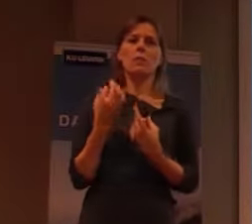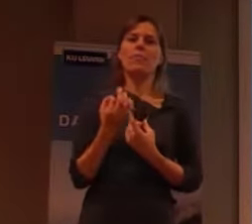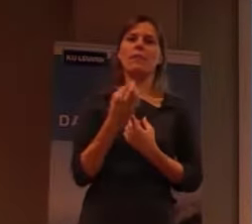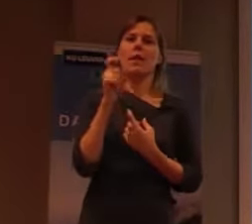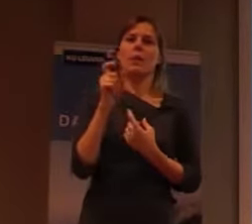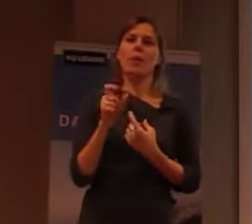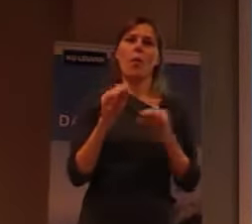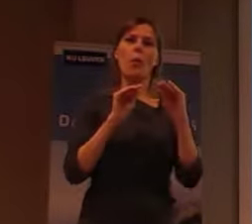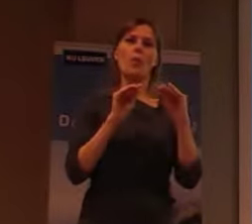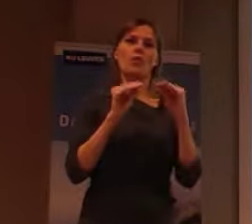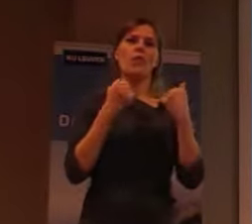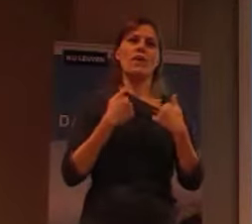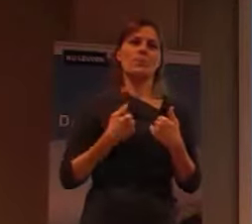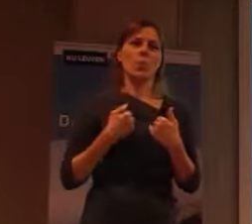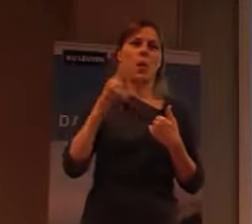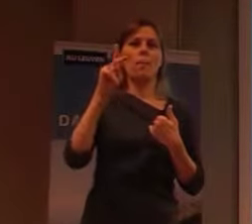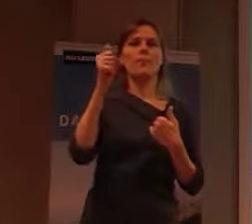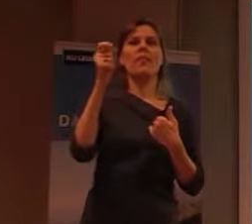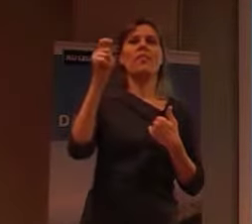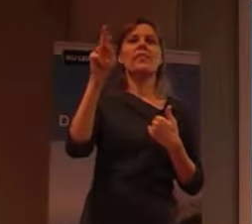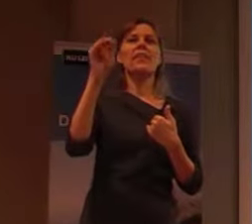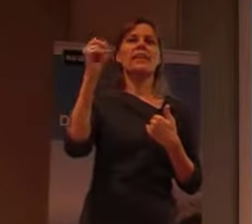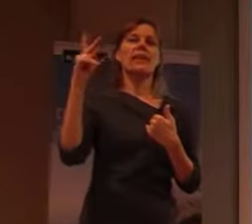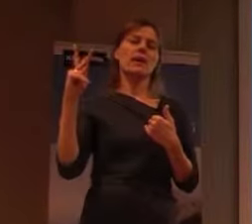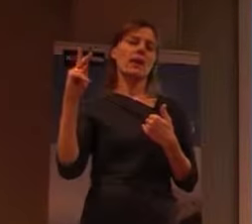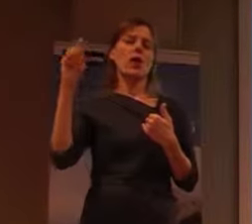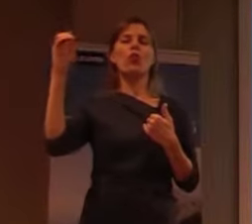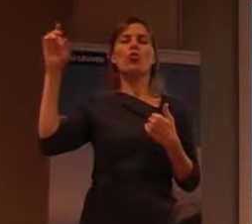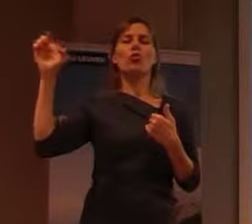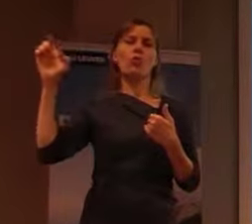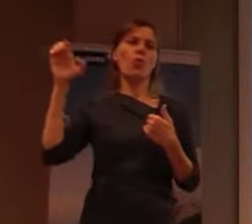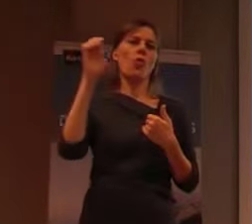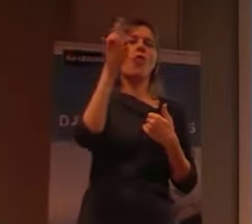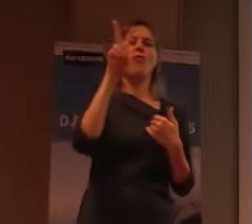om professor Patrick, die vlieger, die werkzaam is aan de onderzoekseinheid,